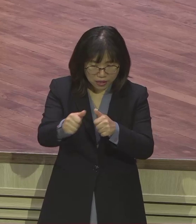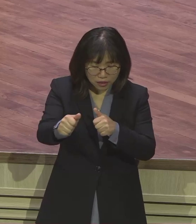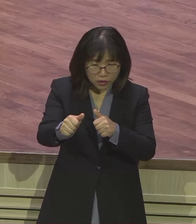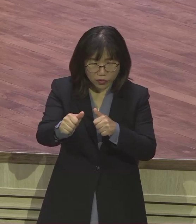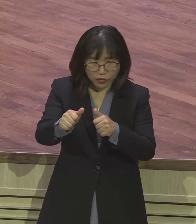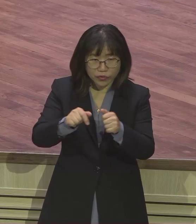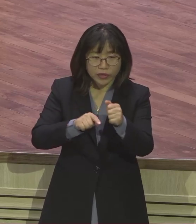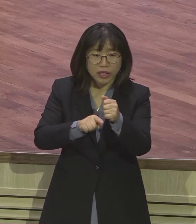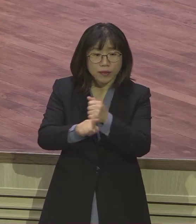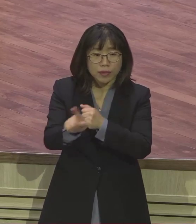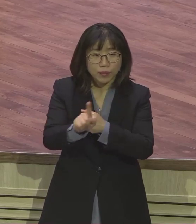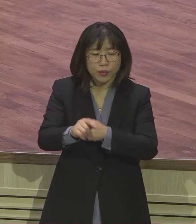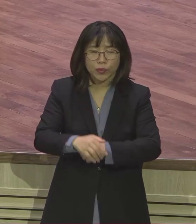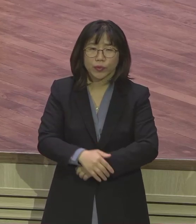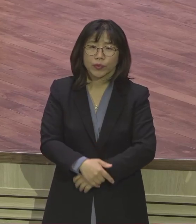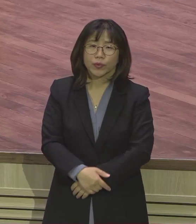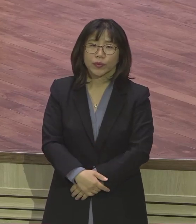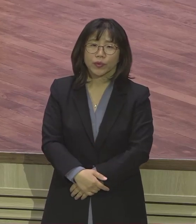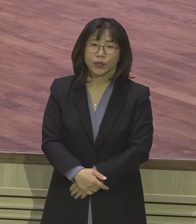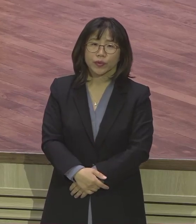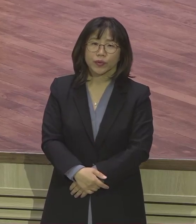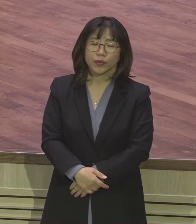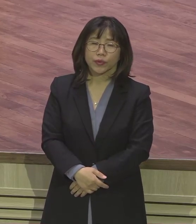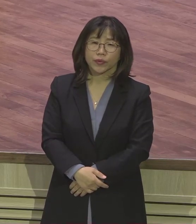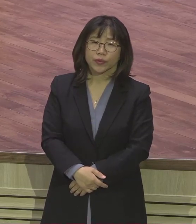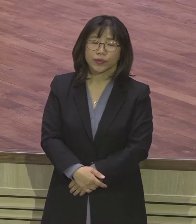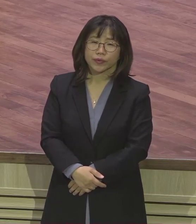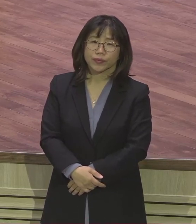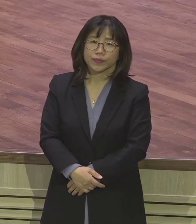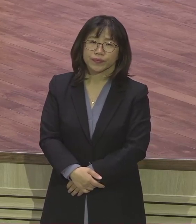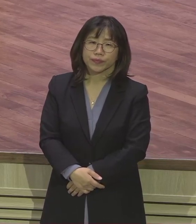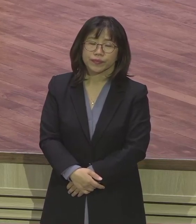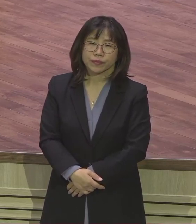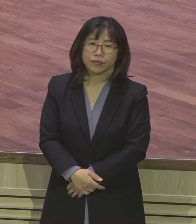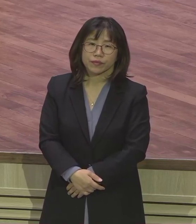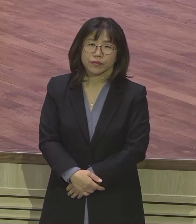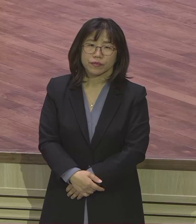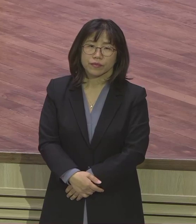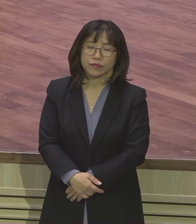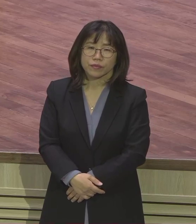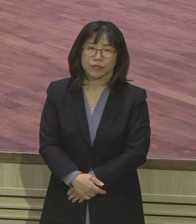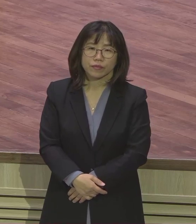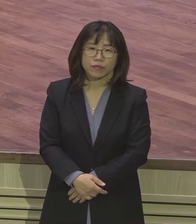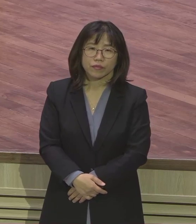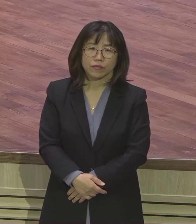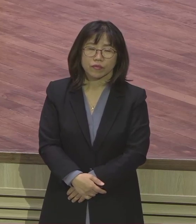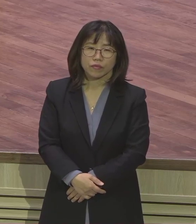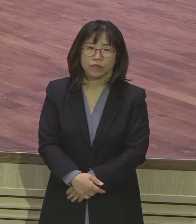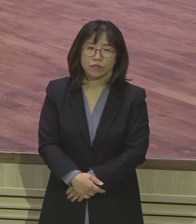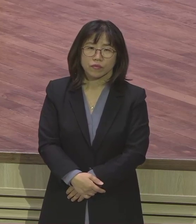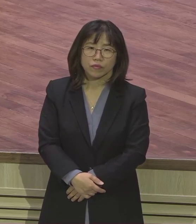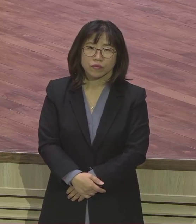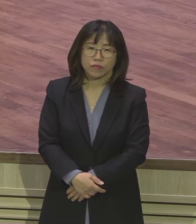잘생겼다고. 못생기면 죽으라 죽이는 건 다 이 말이냐. 그 말이 아니에요. 본문에는요.